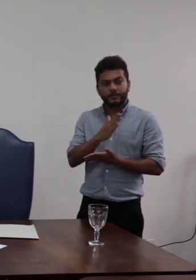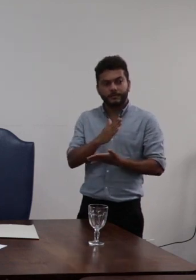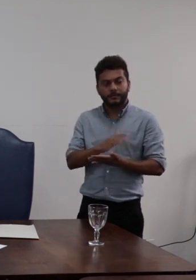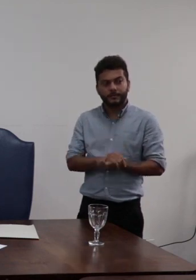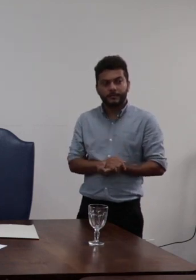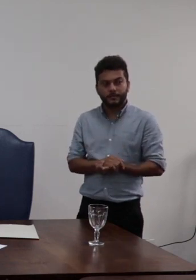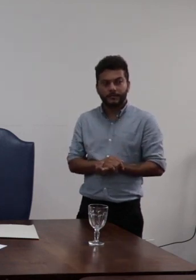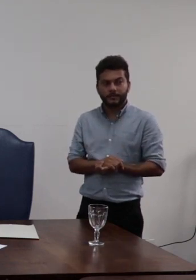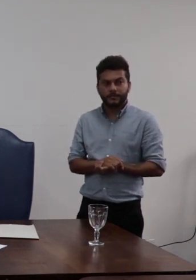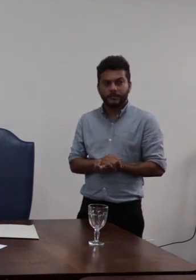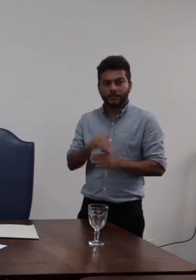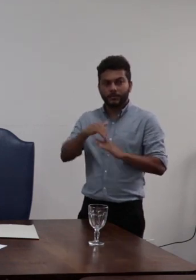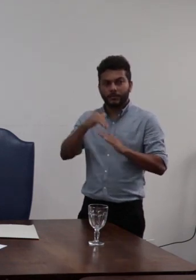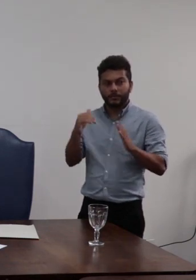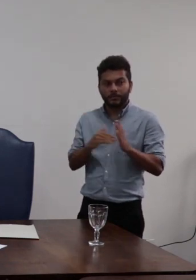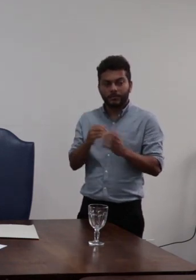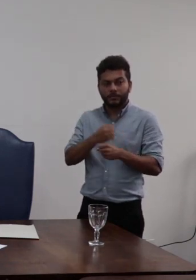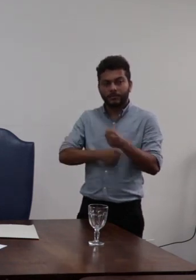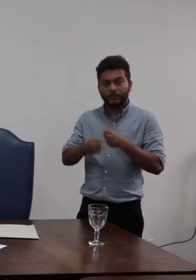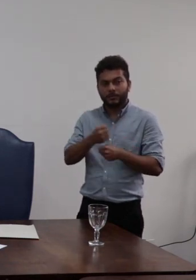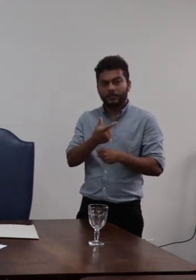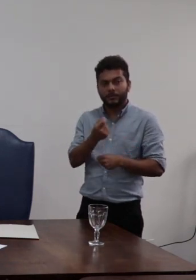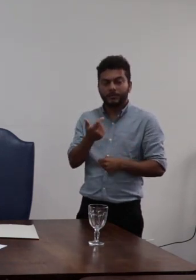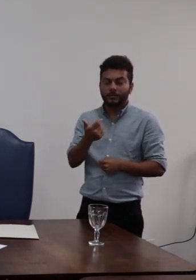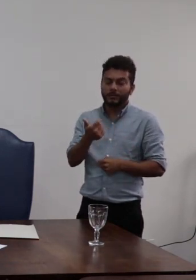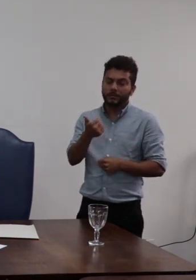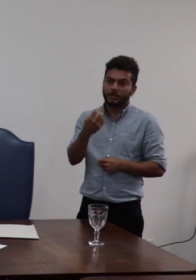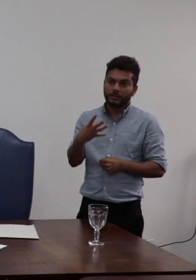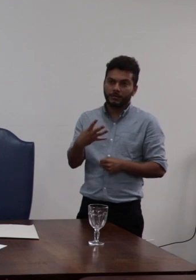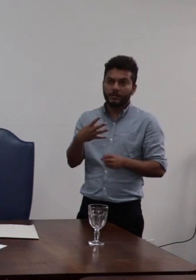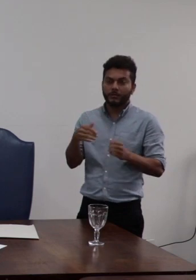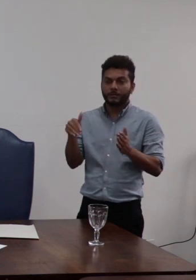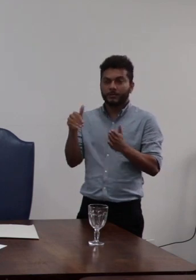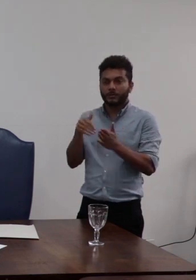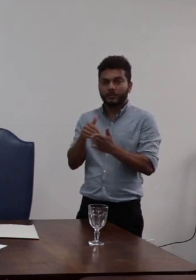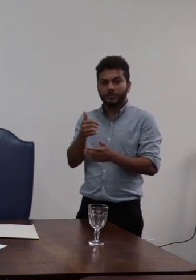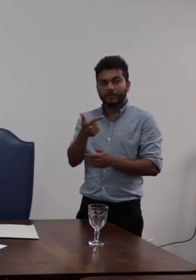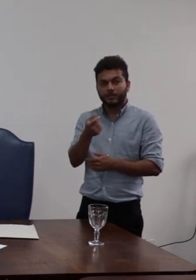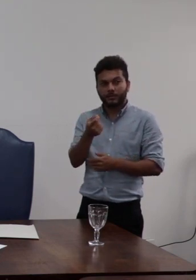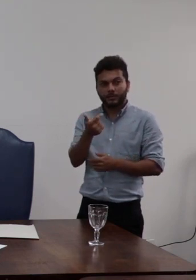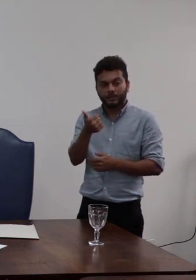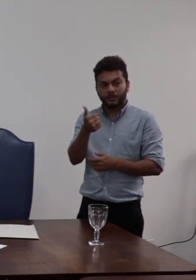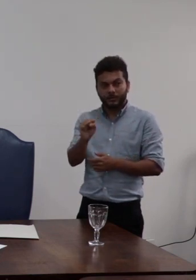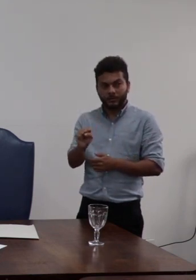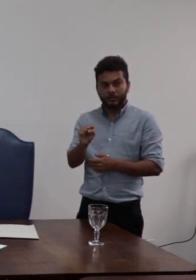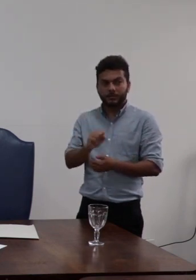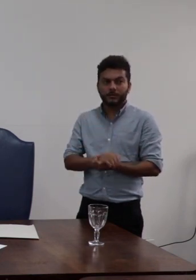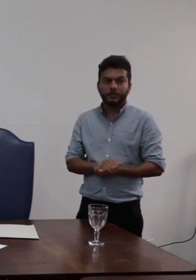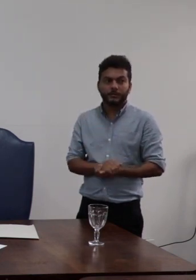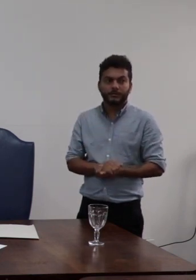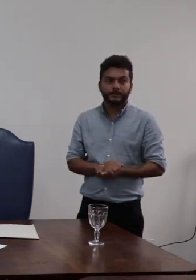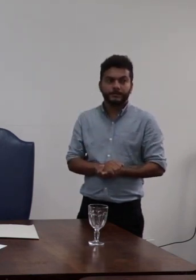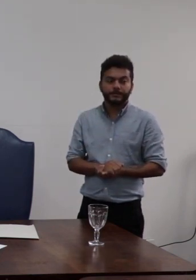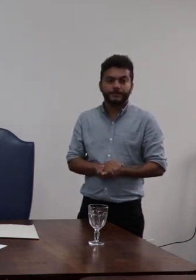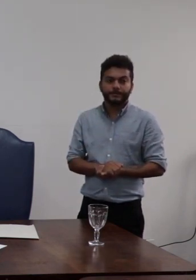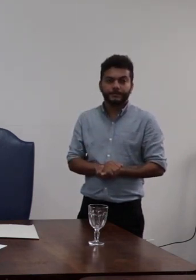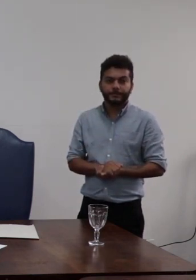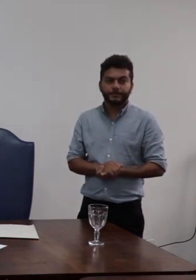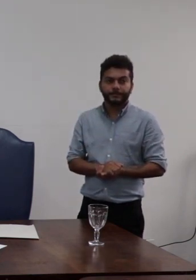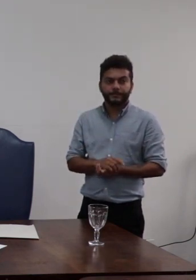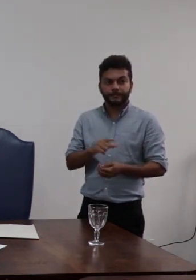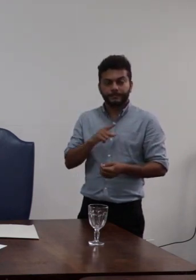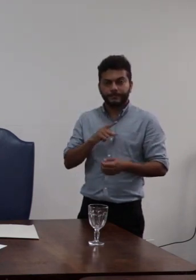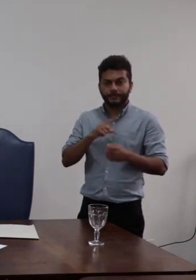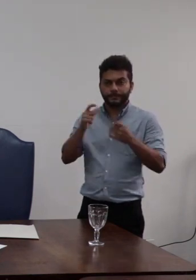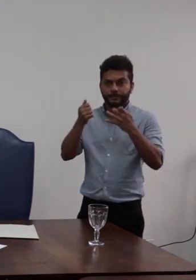conselho nos anos 2014 e 2018 efetivamente essa representação ela sente-se impotente no decorrer nesse